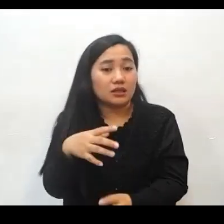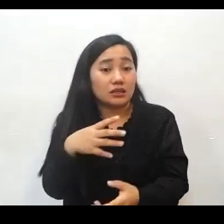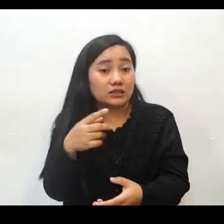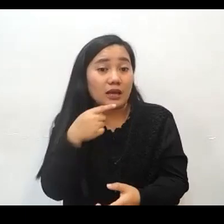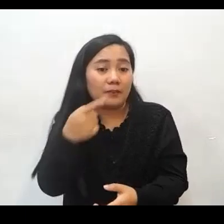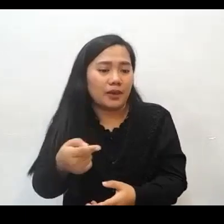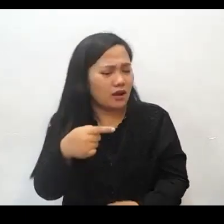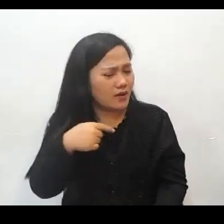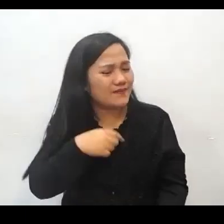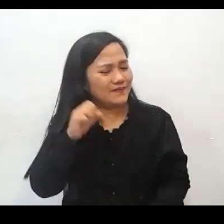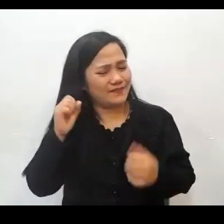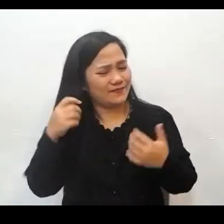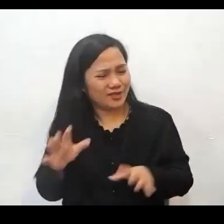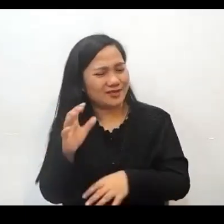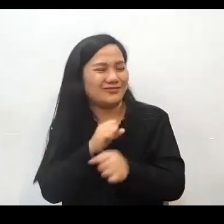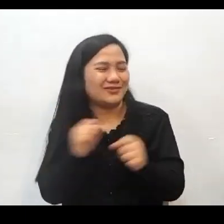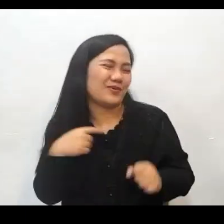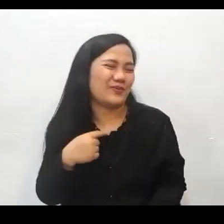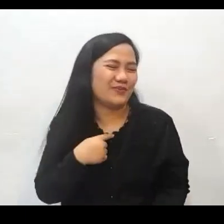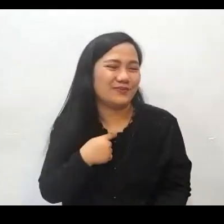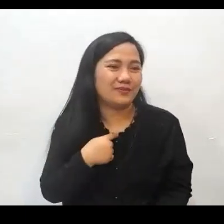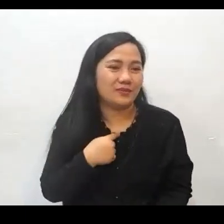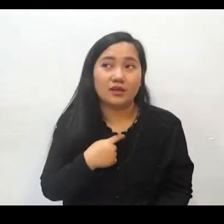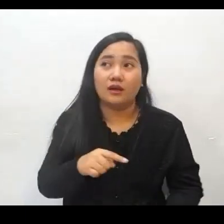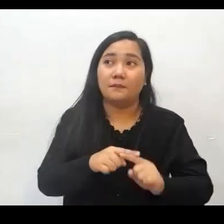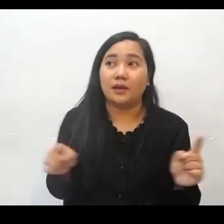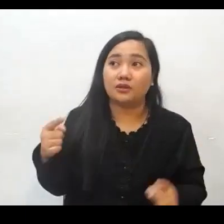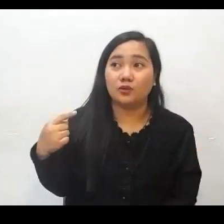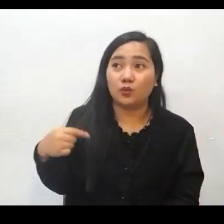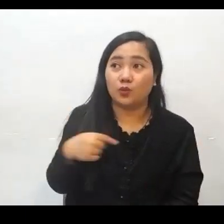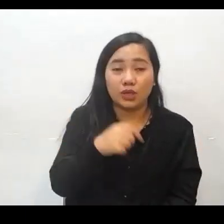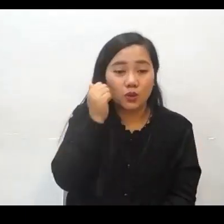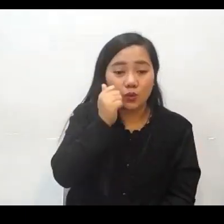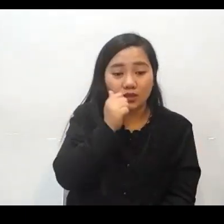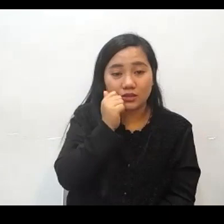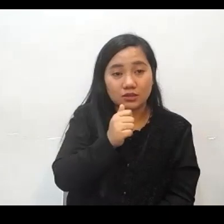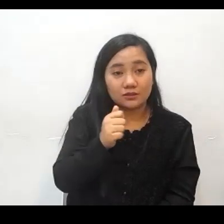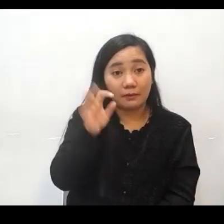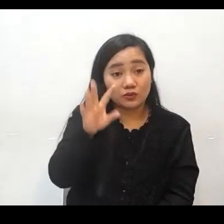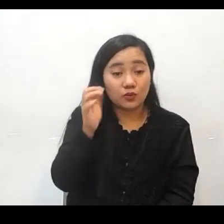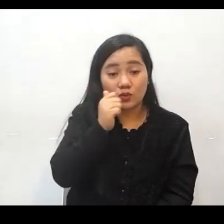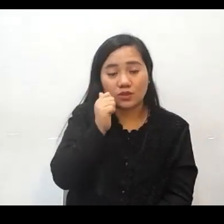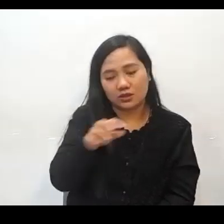siya ay naligtas But we always observe him and the we